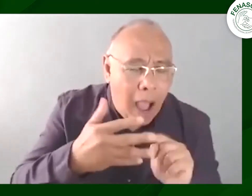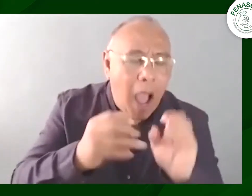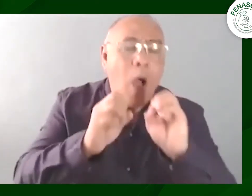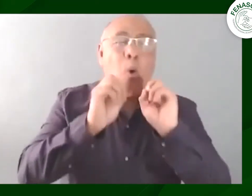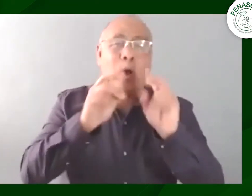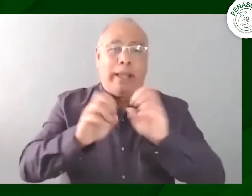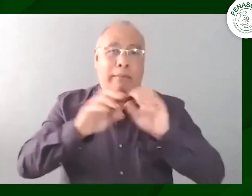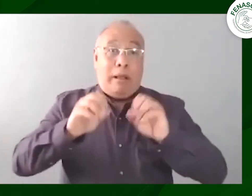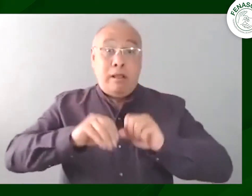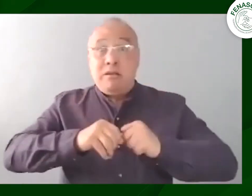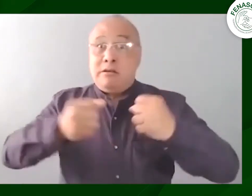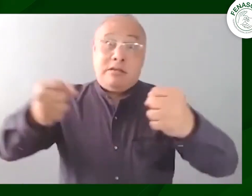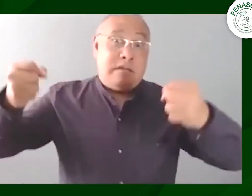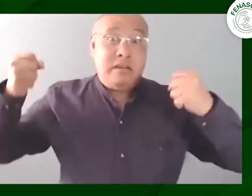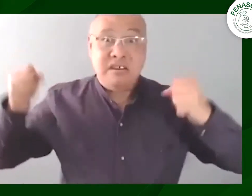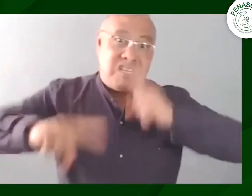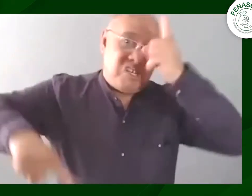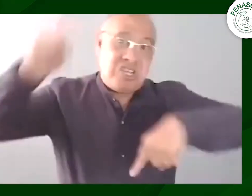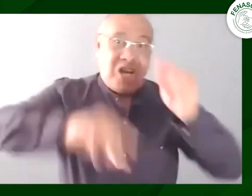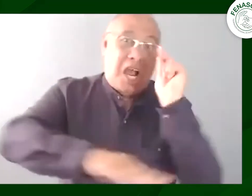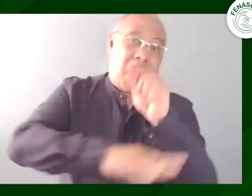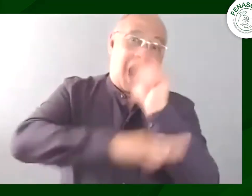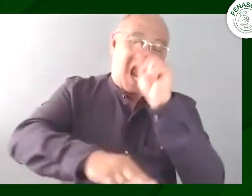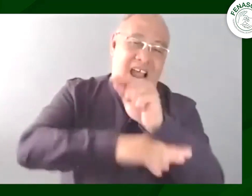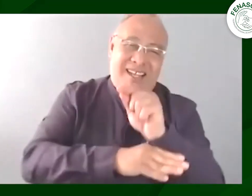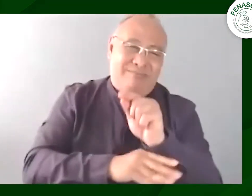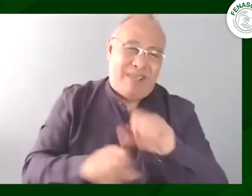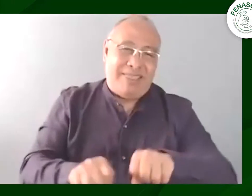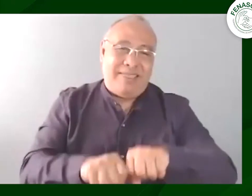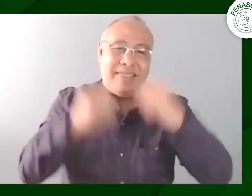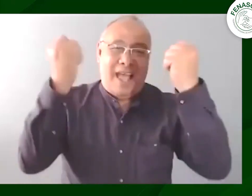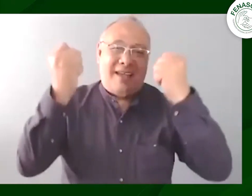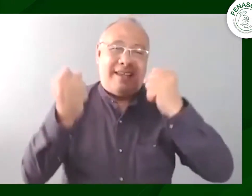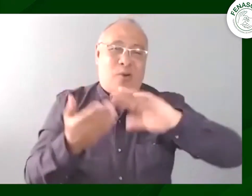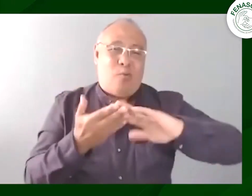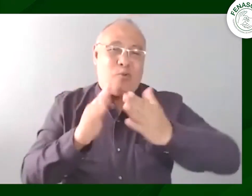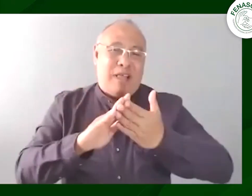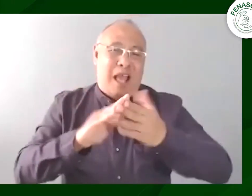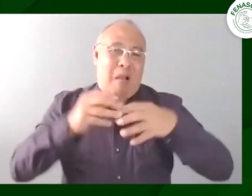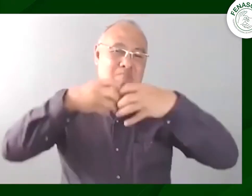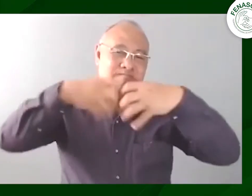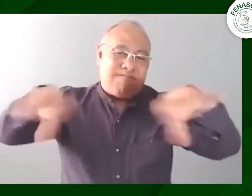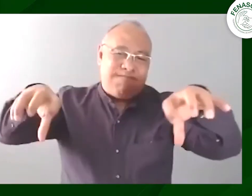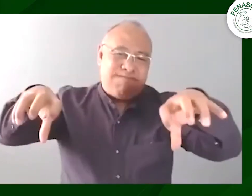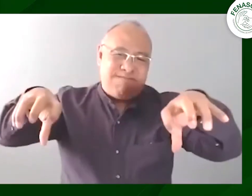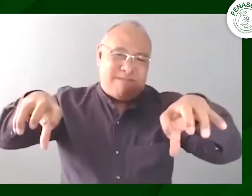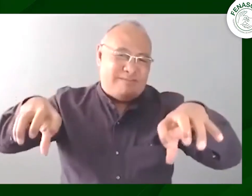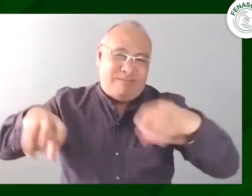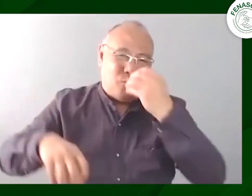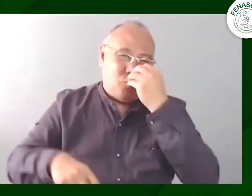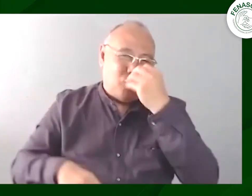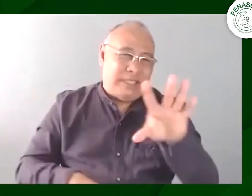esto sencillamente se puede evitar preguntando preguntando qué es lo que sucede y se les dan las debidas aclaraciones